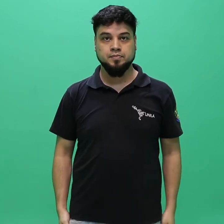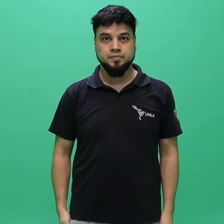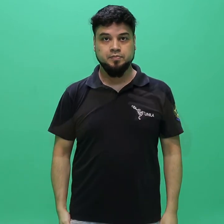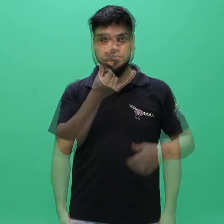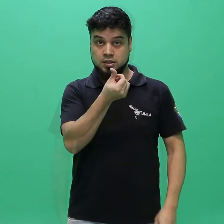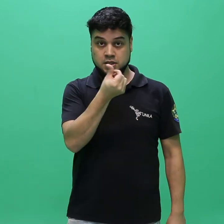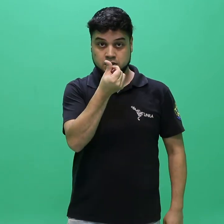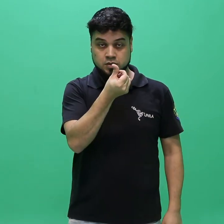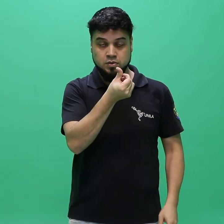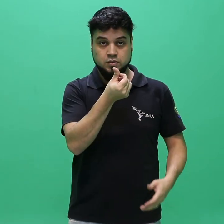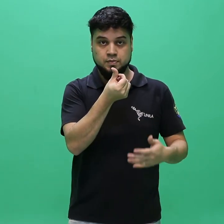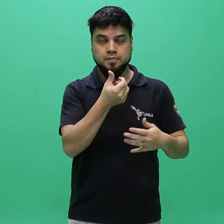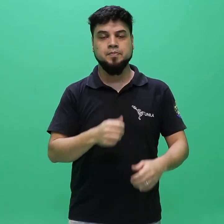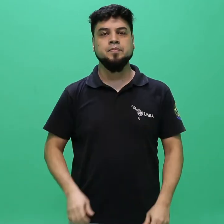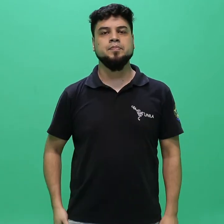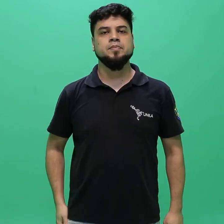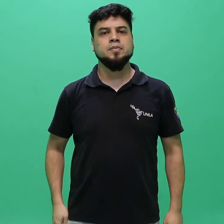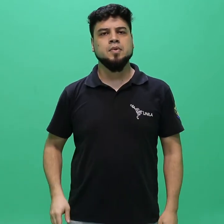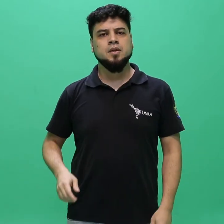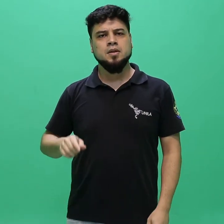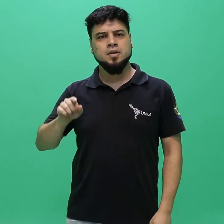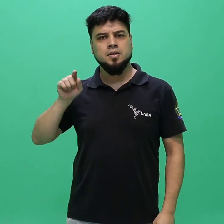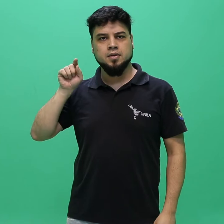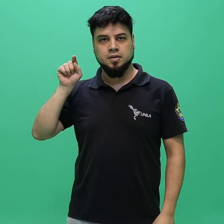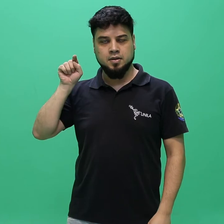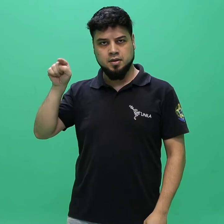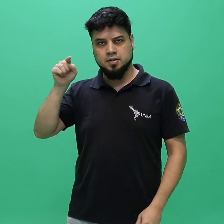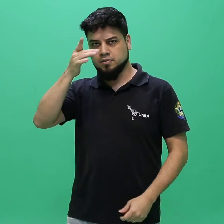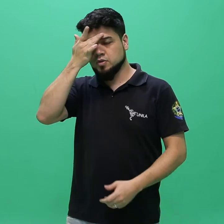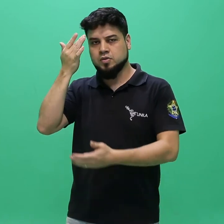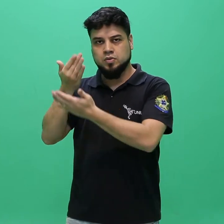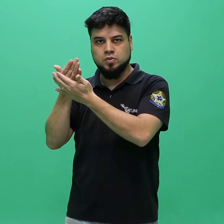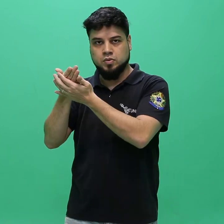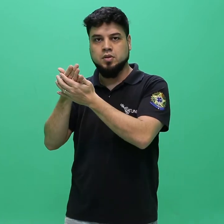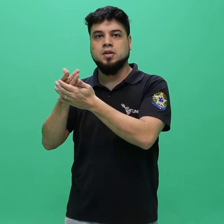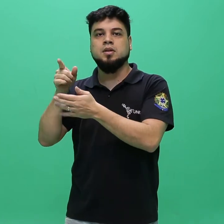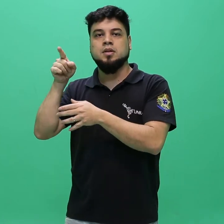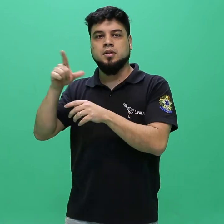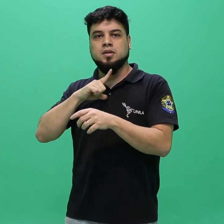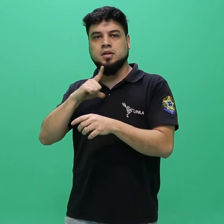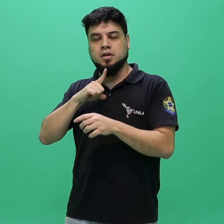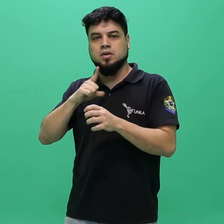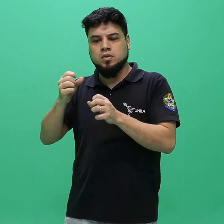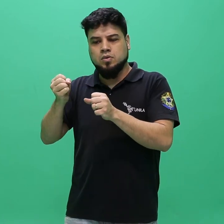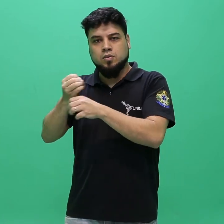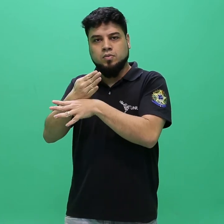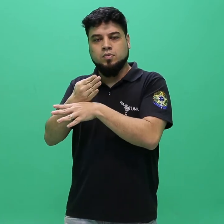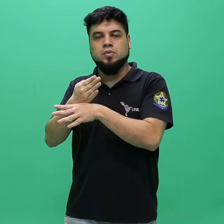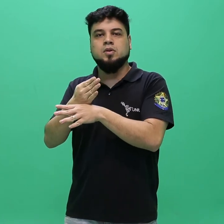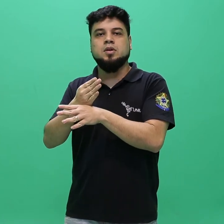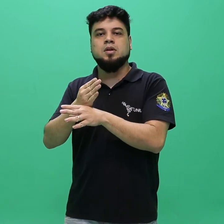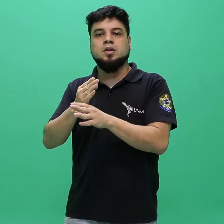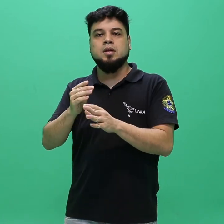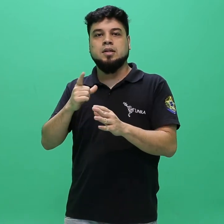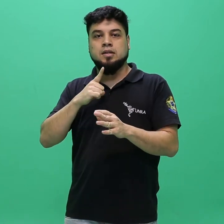6. Tenha concluído, considerando os componentes curriculares com